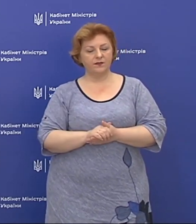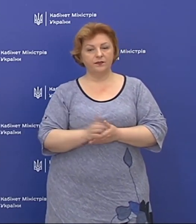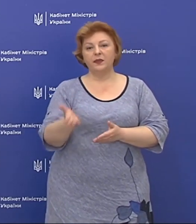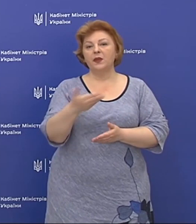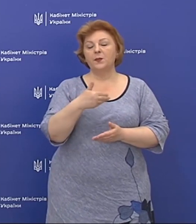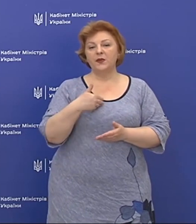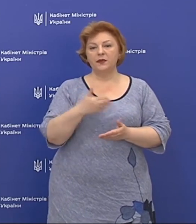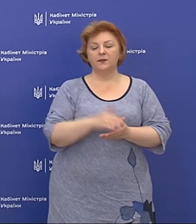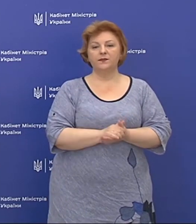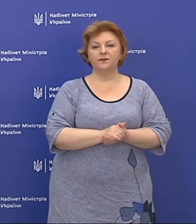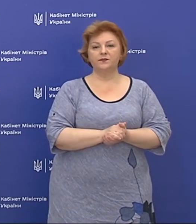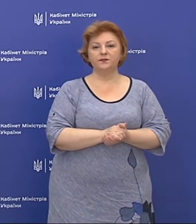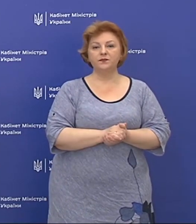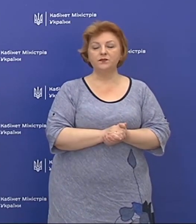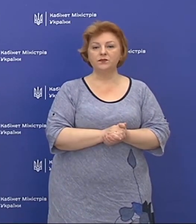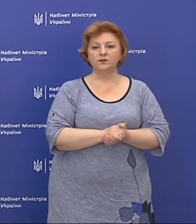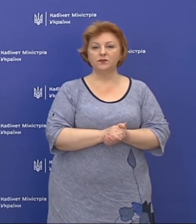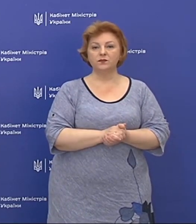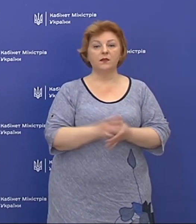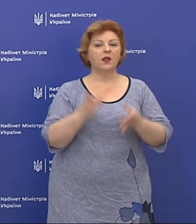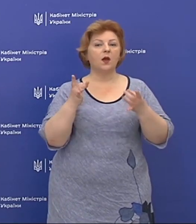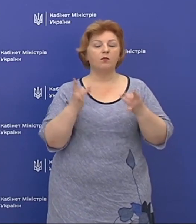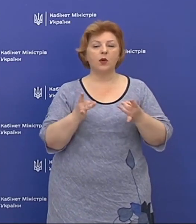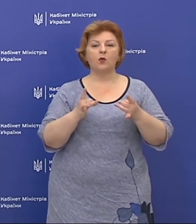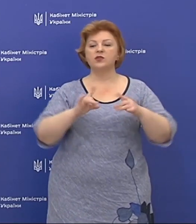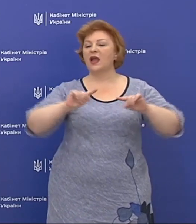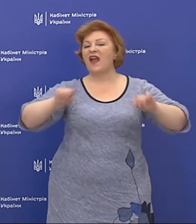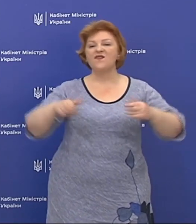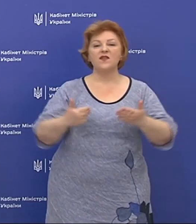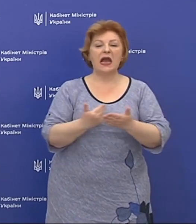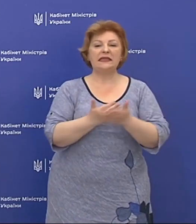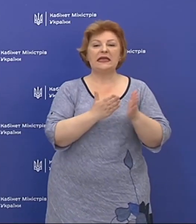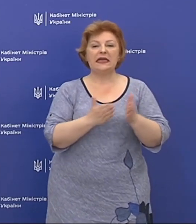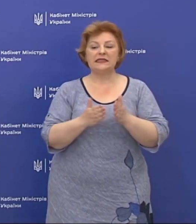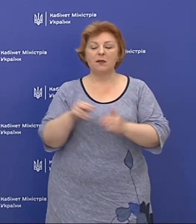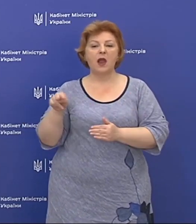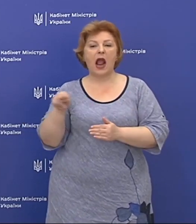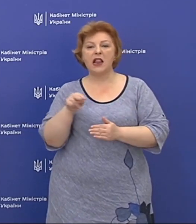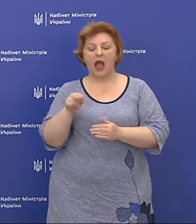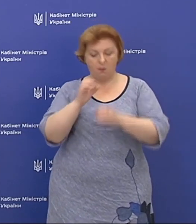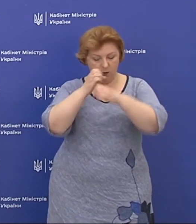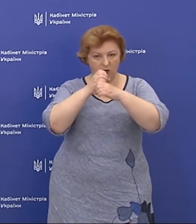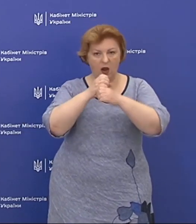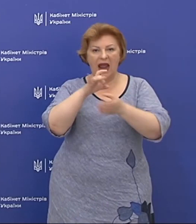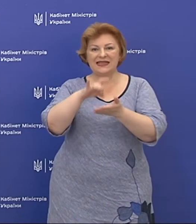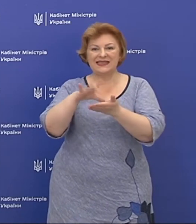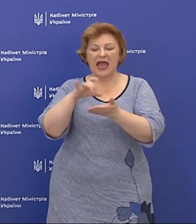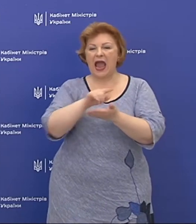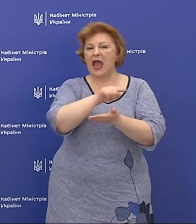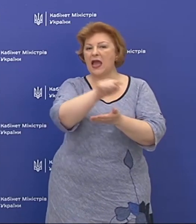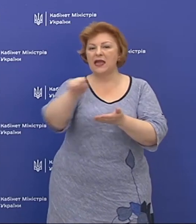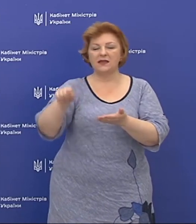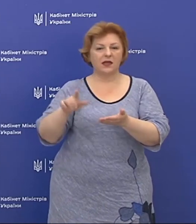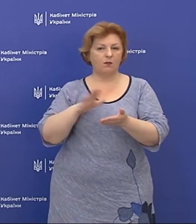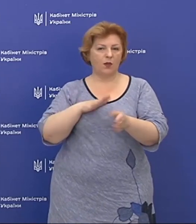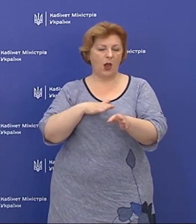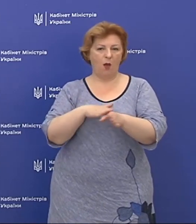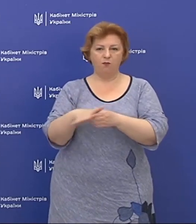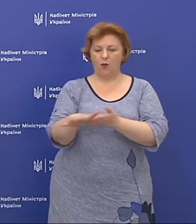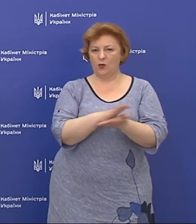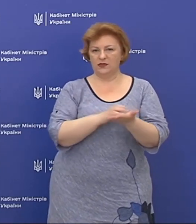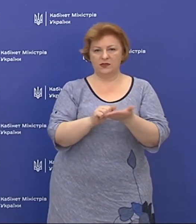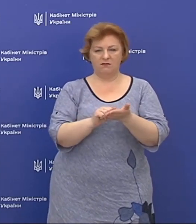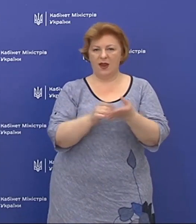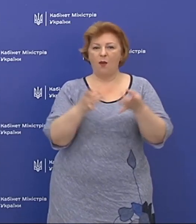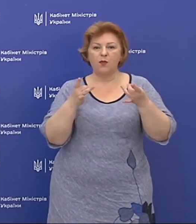просто відновили систему лабораторних центрів, яка була повністю зруйнована. Просто